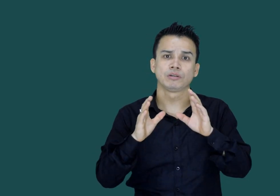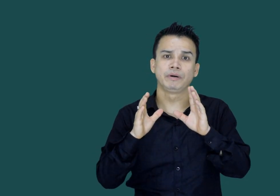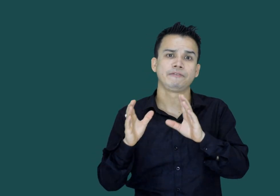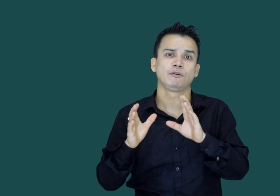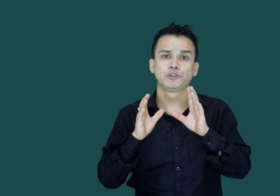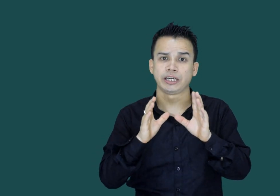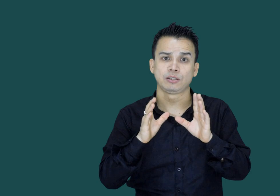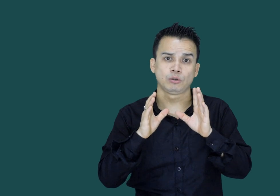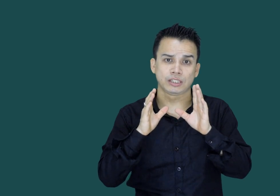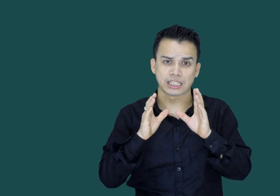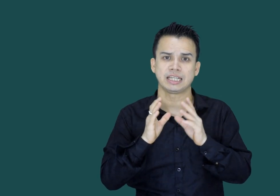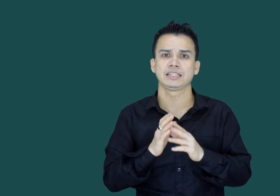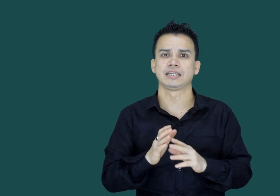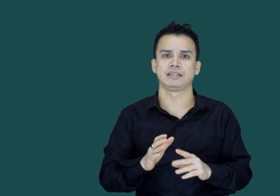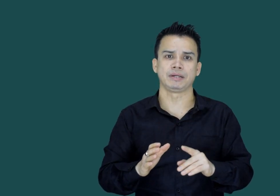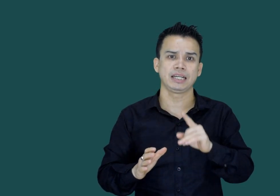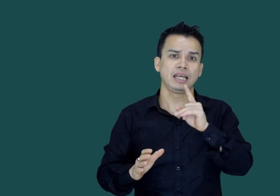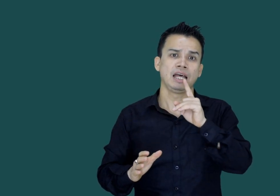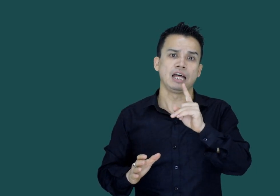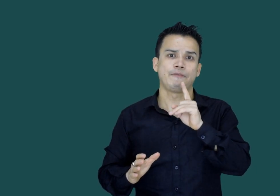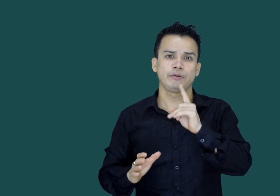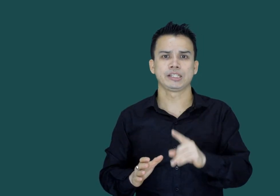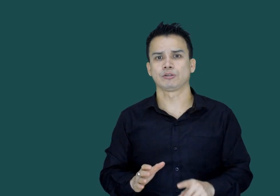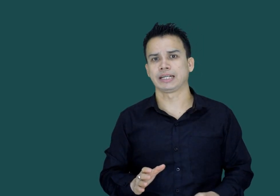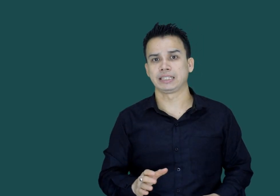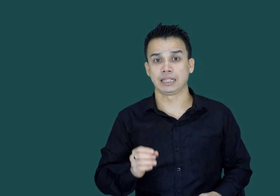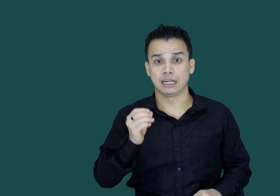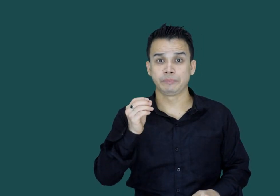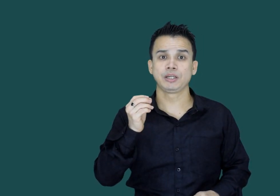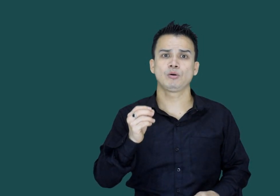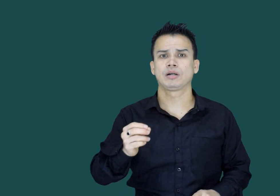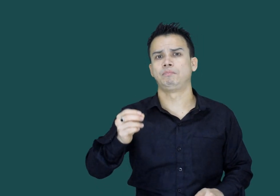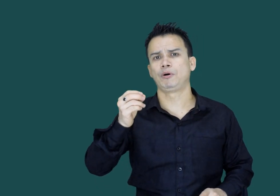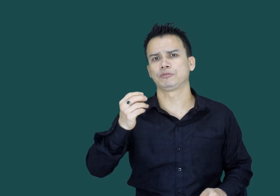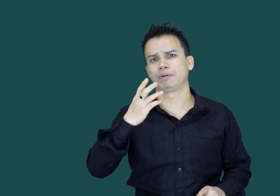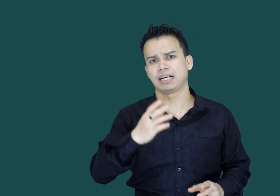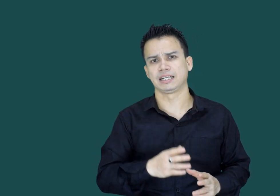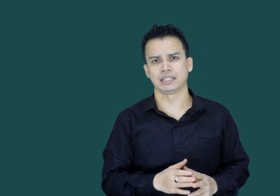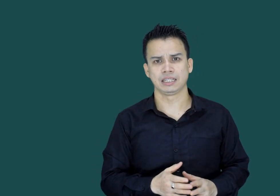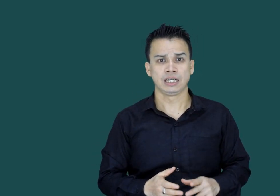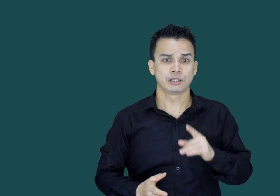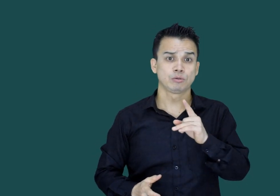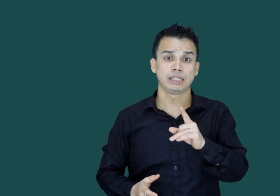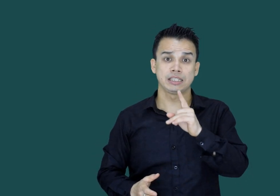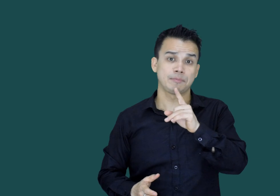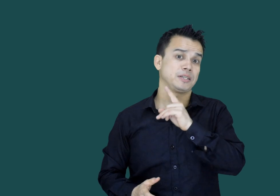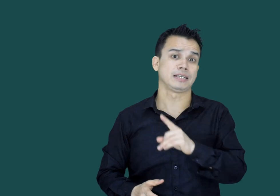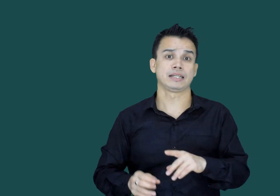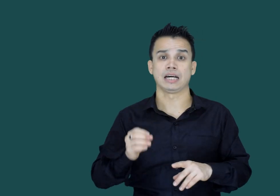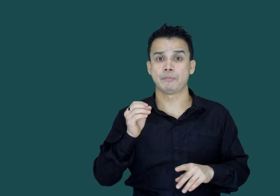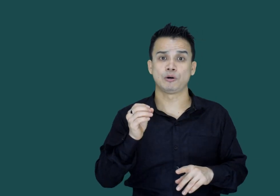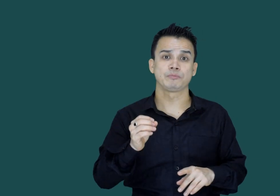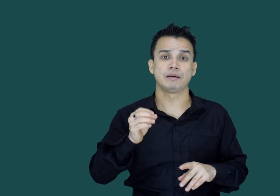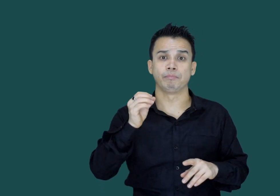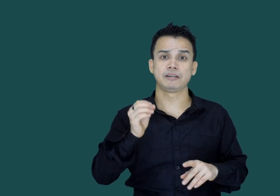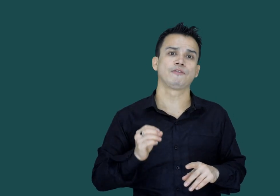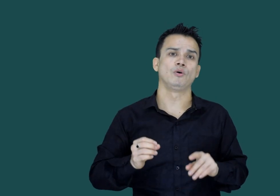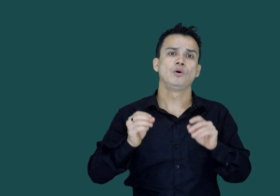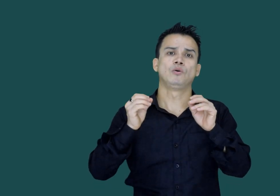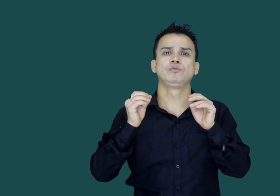منی فلو چین کو سسٹین کرنے میں ایفروین سوسائیٹی کا امیروں کا بہت بڑا ہاتھ ہے کیونکہ سب سے زیادہ ایمانٹ میں منی فلو ان